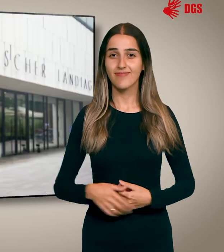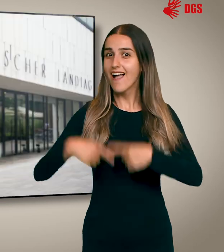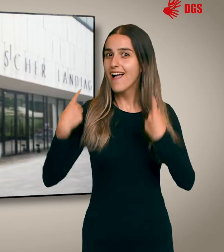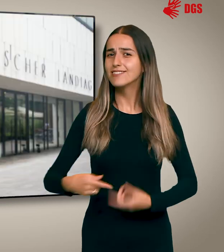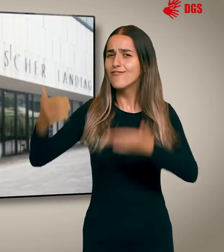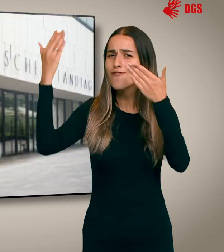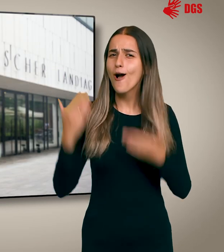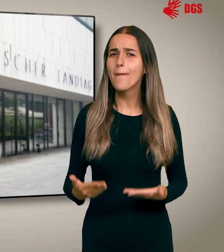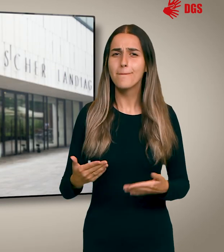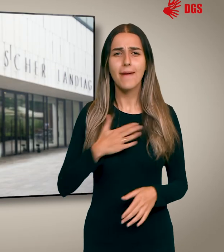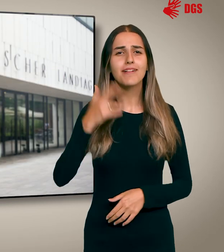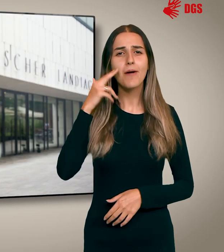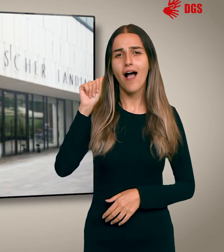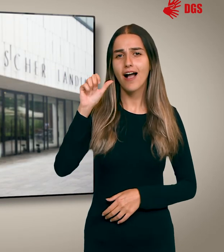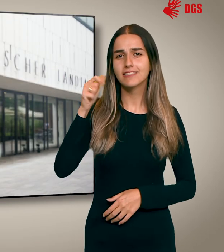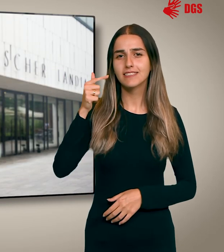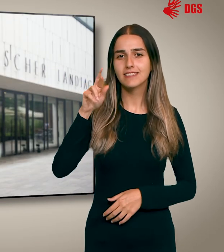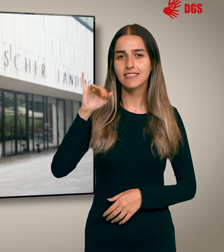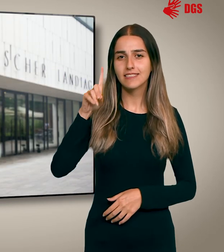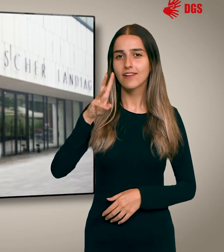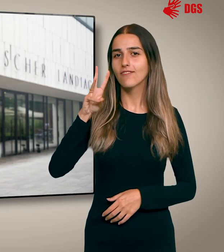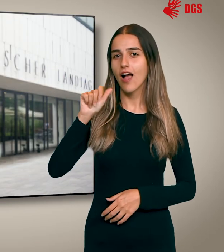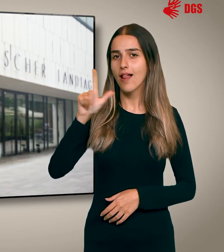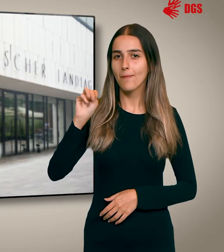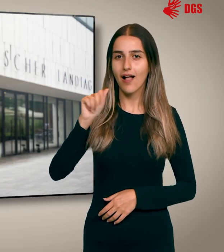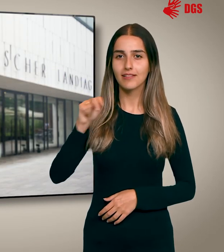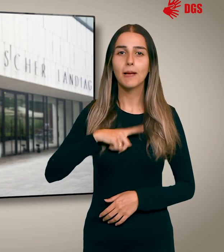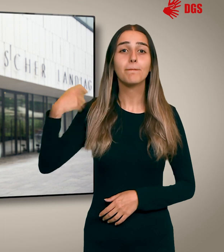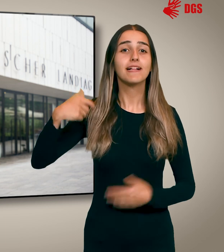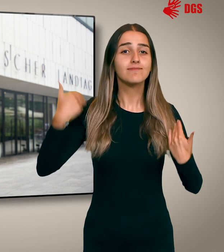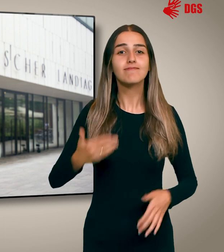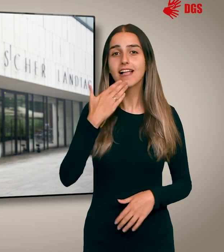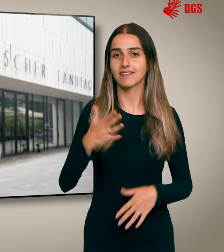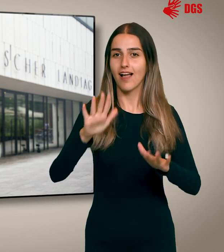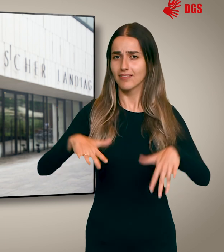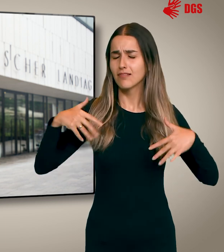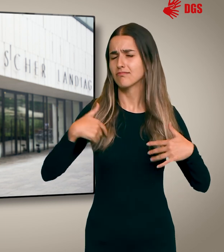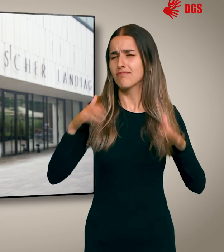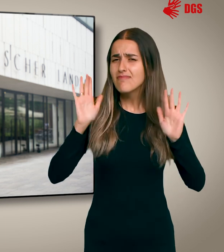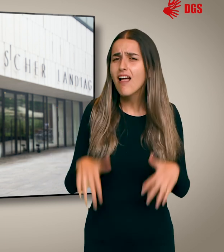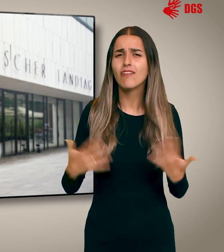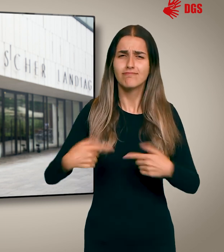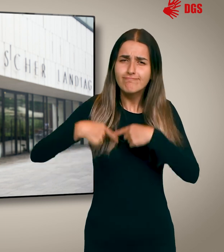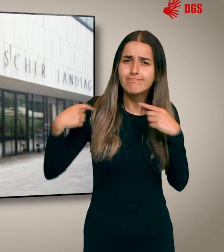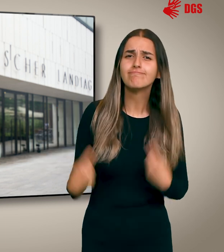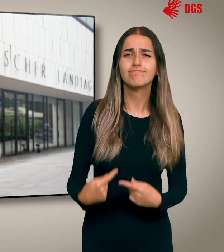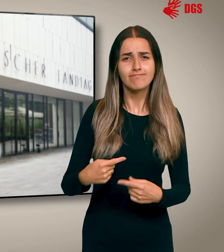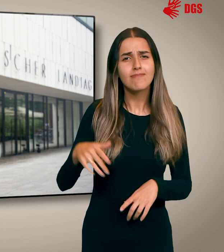Herzlich willkommen. Mein Name ist Astrid Wallmann und als Präsidentin des Hessischen Landtages darf ich Sie recht herzlich im Herzen der schönen